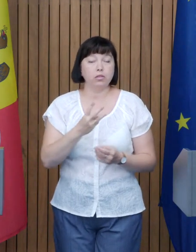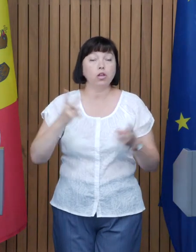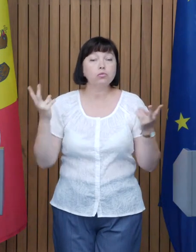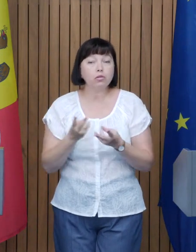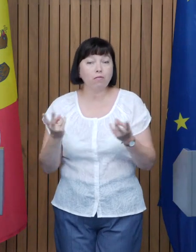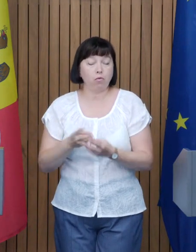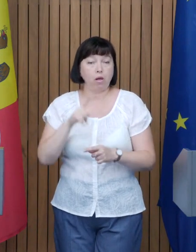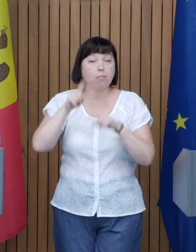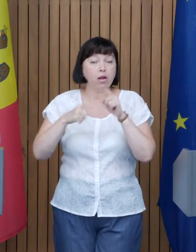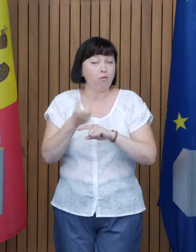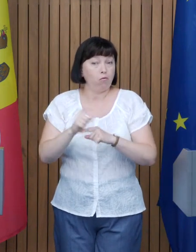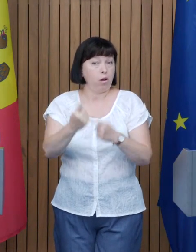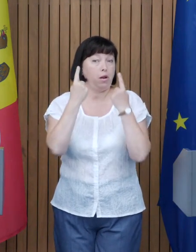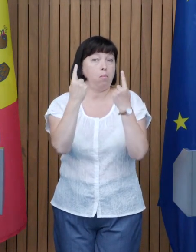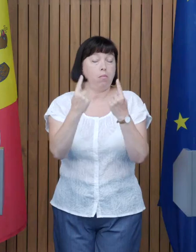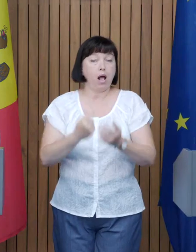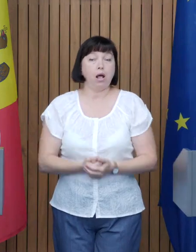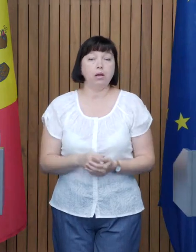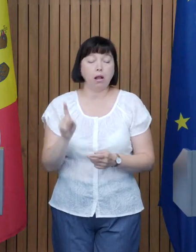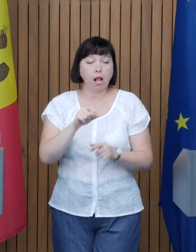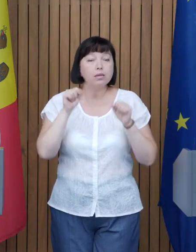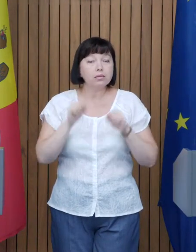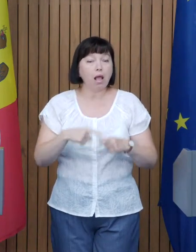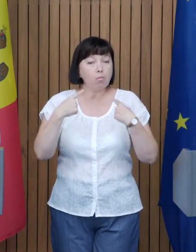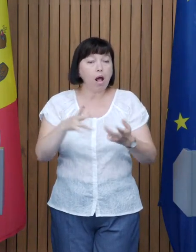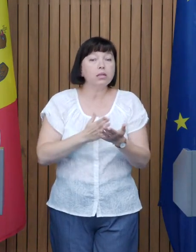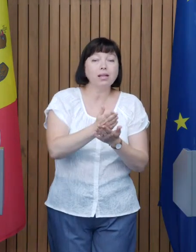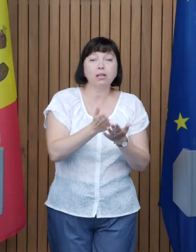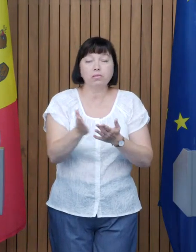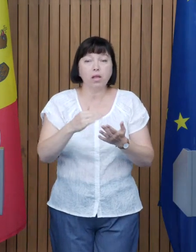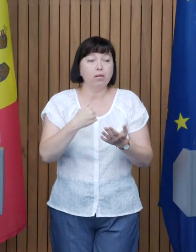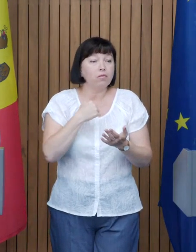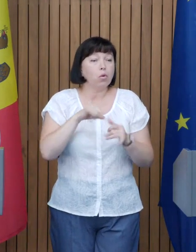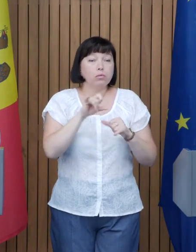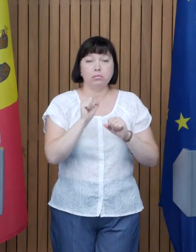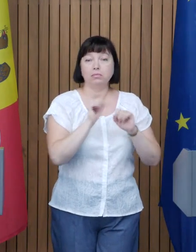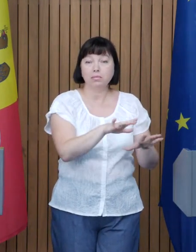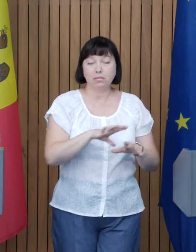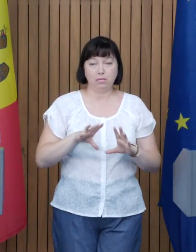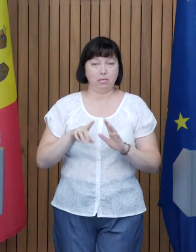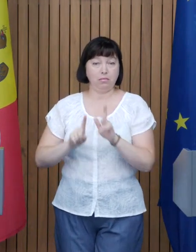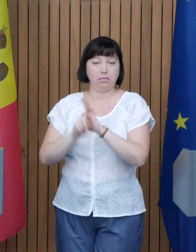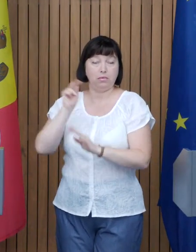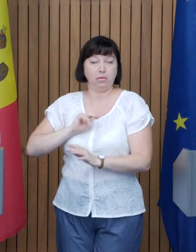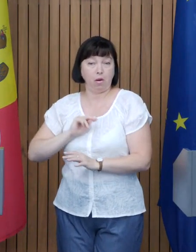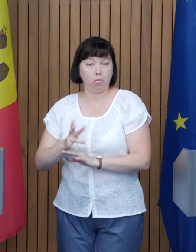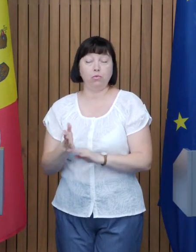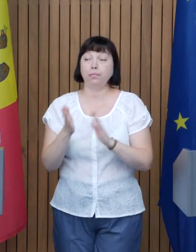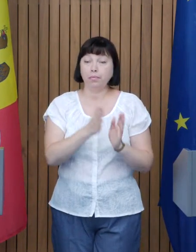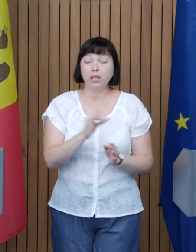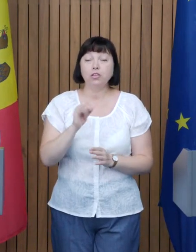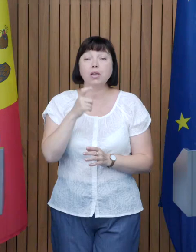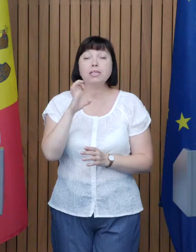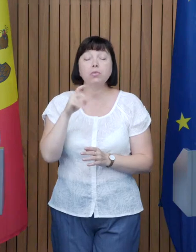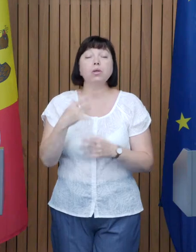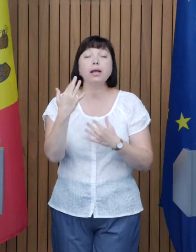părinților este destul de mare Ca să aibă o alternativă și să iasă la muncă Și pentru domnul Spânu, dacă ne puteți spune câte